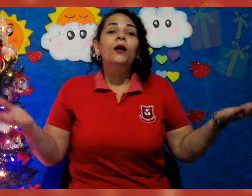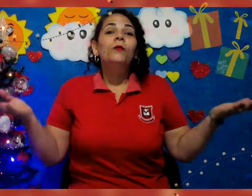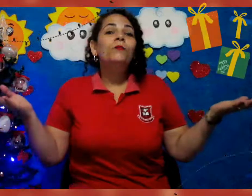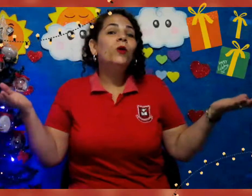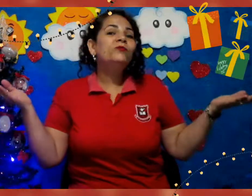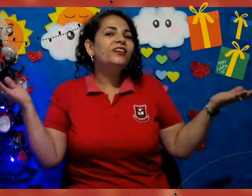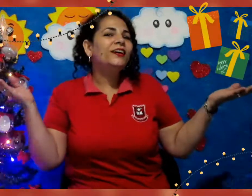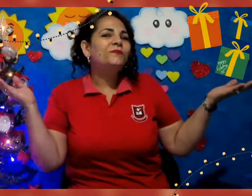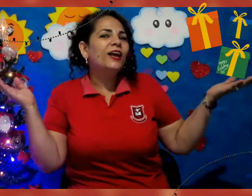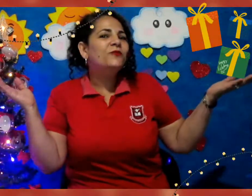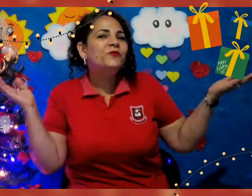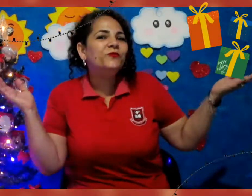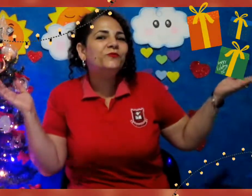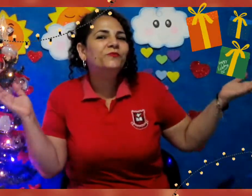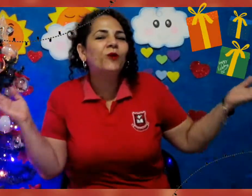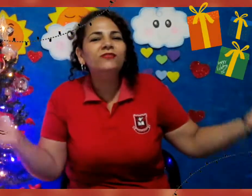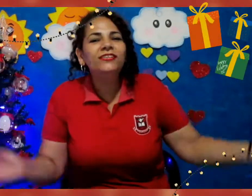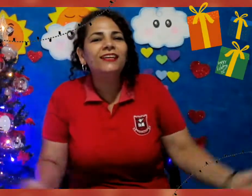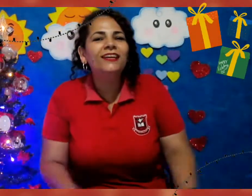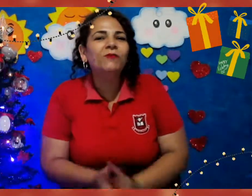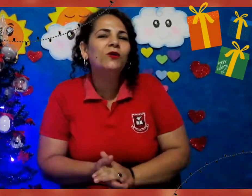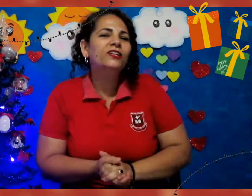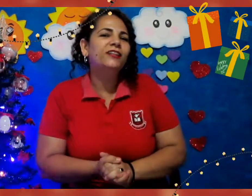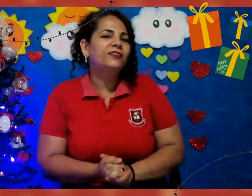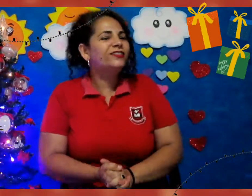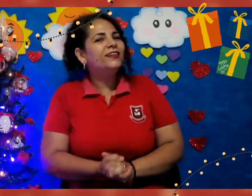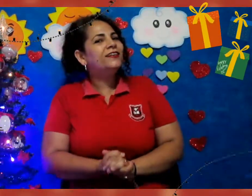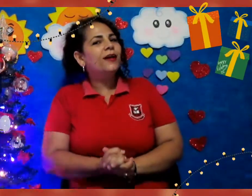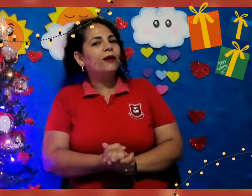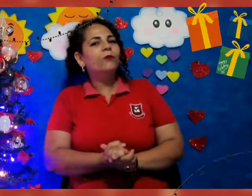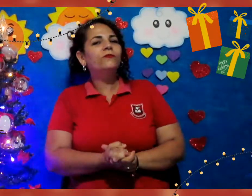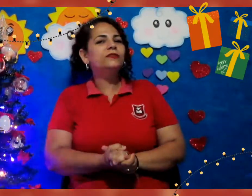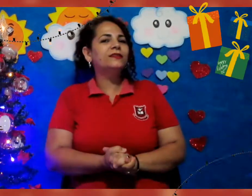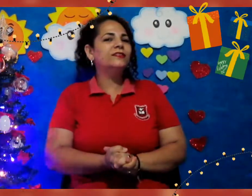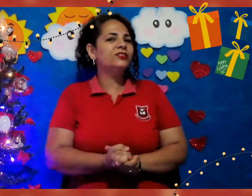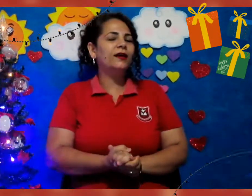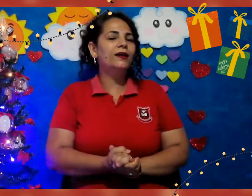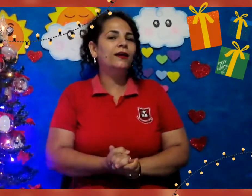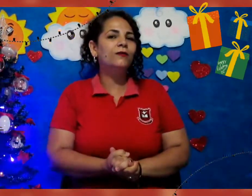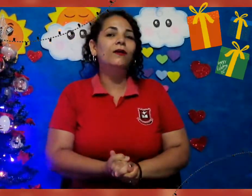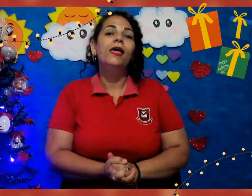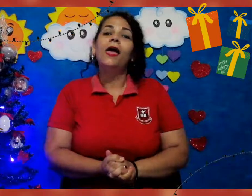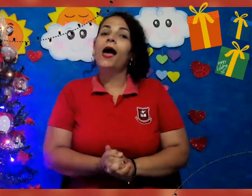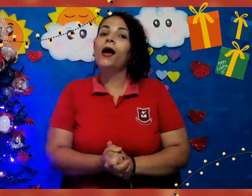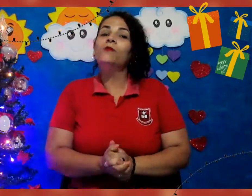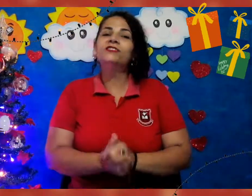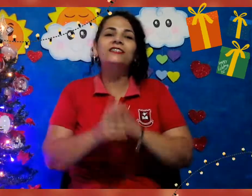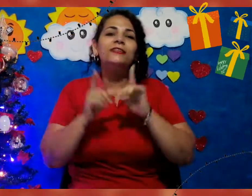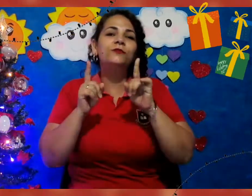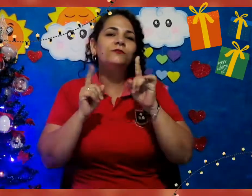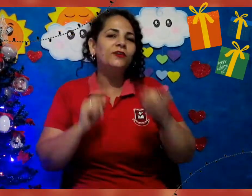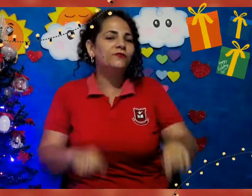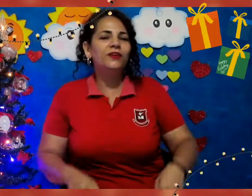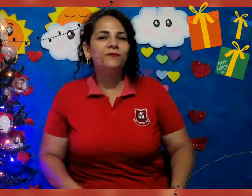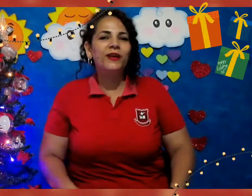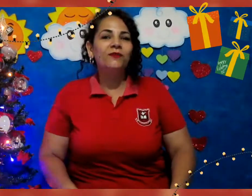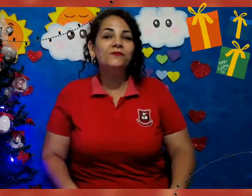Bom dia, Pré-1! Bom dia, amores da tia! Como vocês estão? Ah, hoje é segunda-feira, Pré-1!